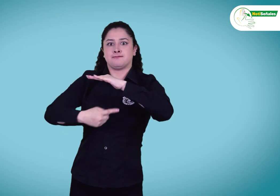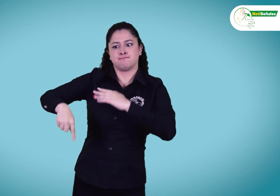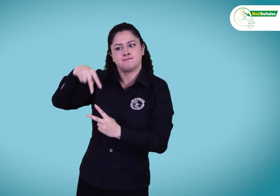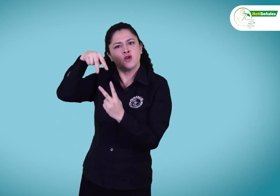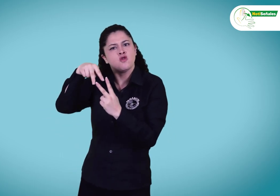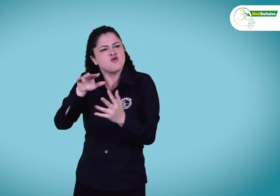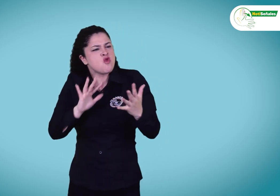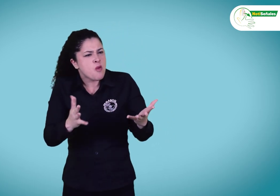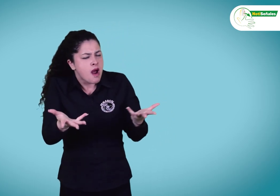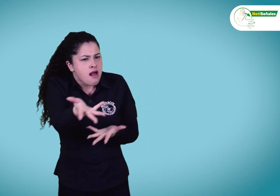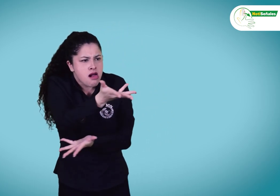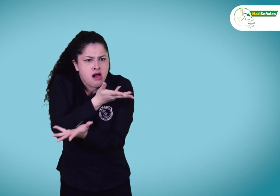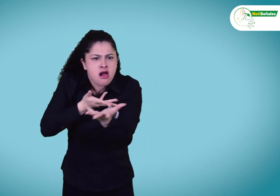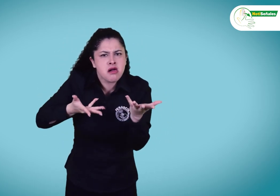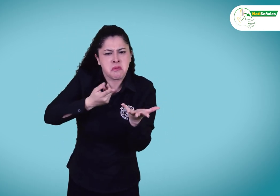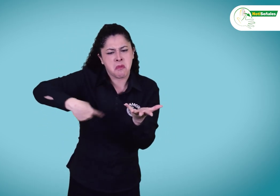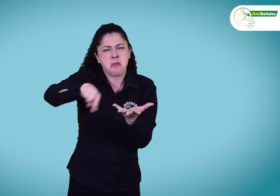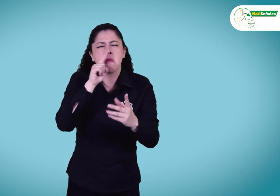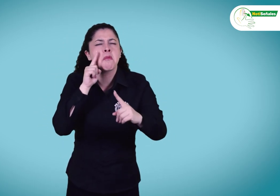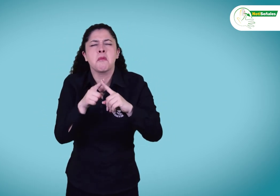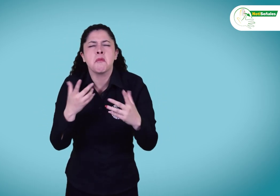en la Mesa Técnica de Accesibilidad.